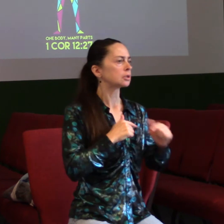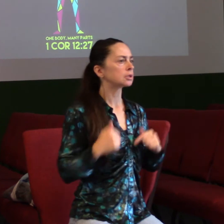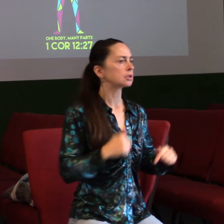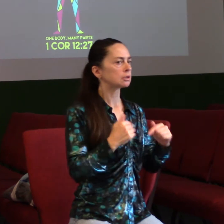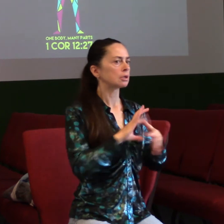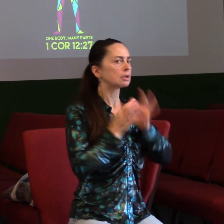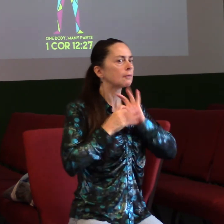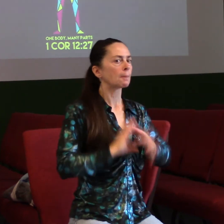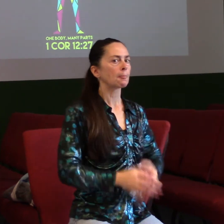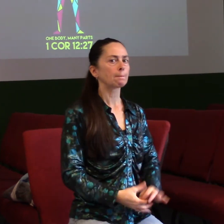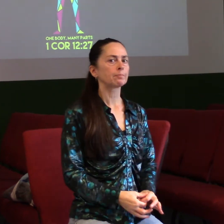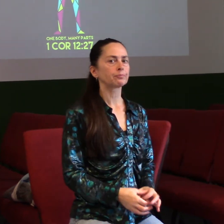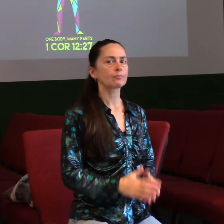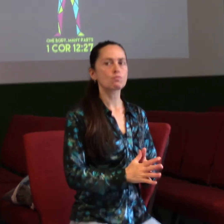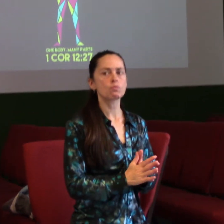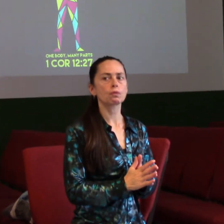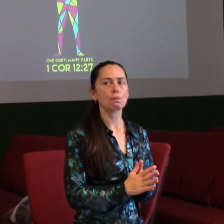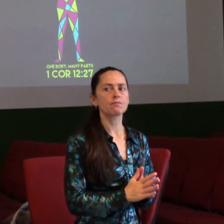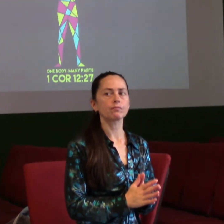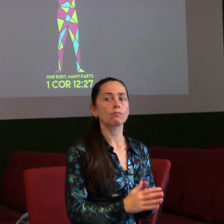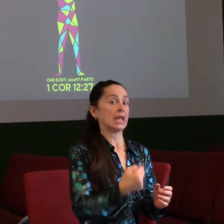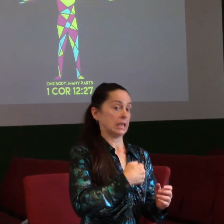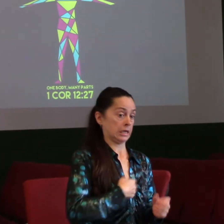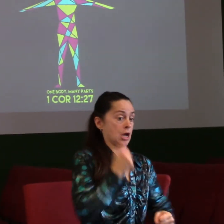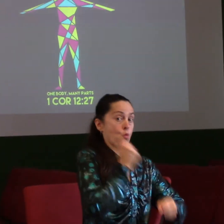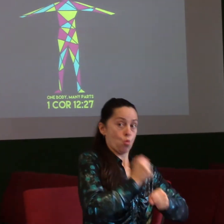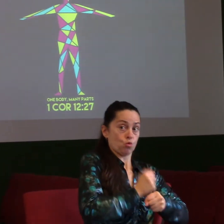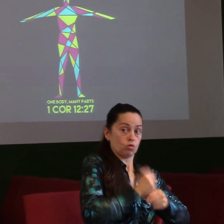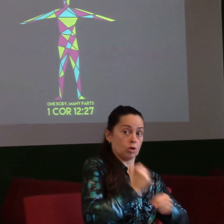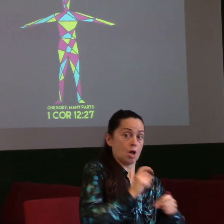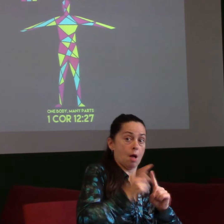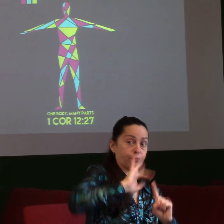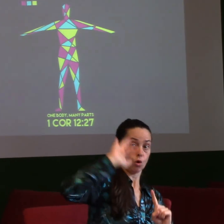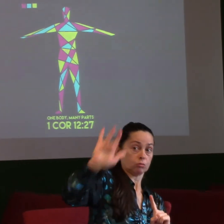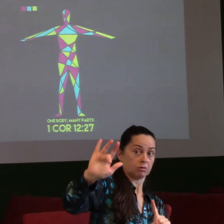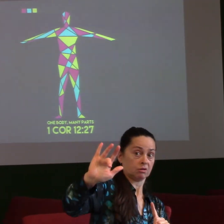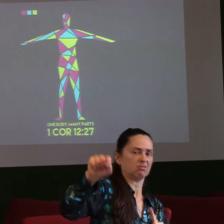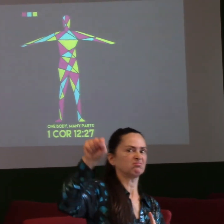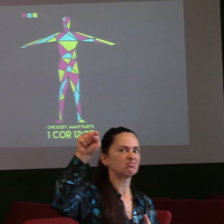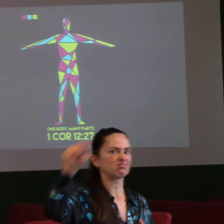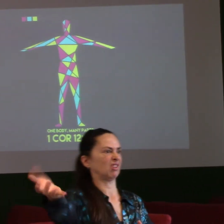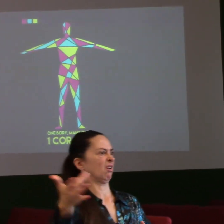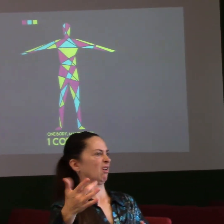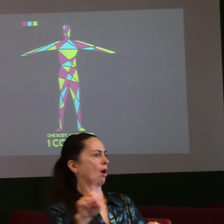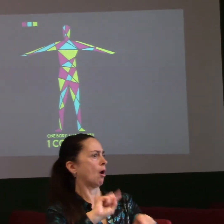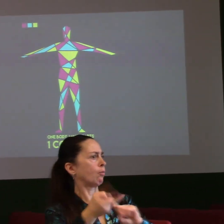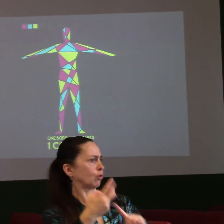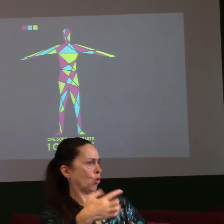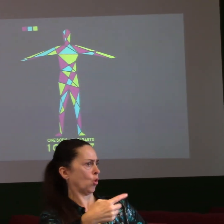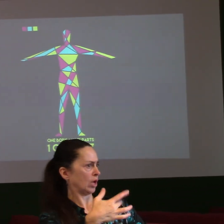pro tebe udělám. Ale najednou je to něco propojeného, něco spojeného. A strašně hezký obraz se mi k tomu napadl, z